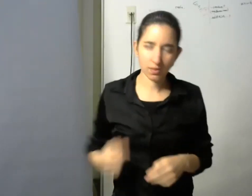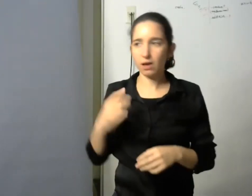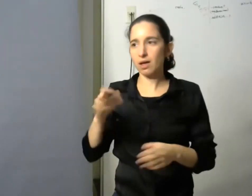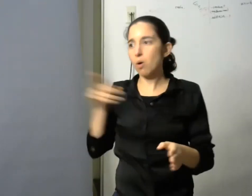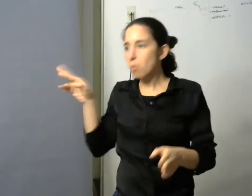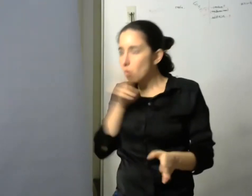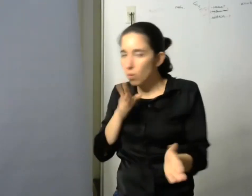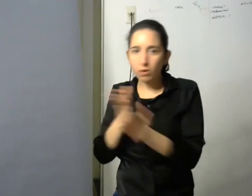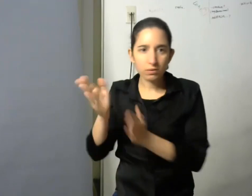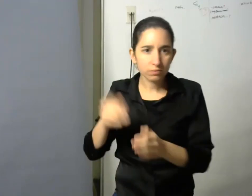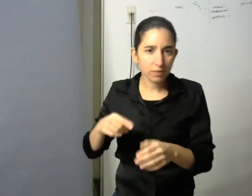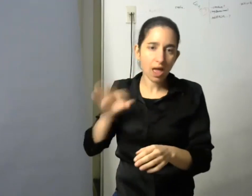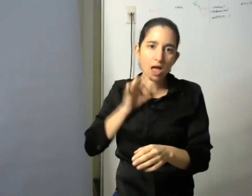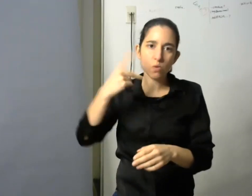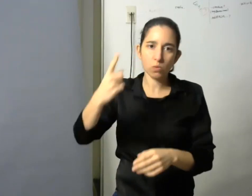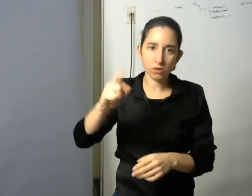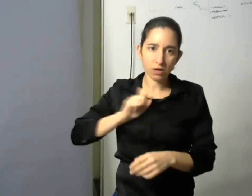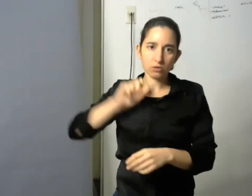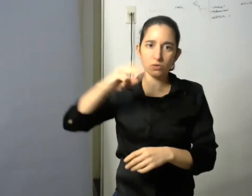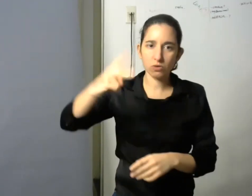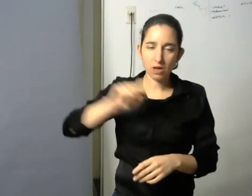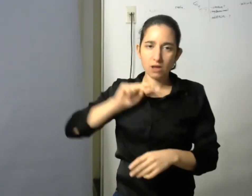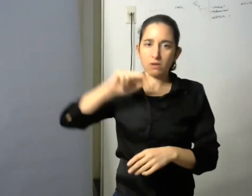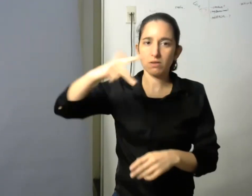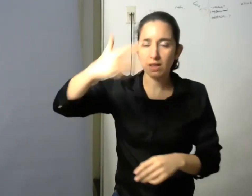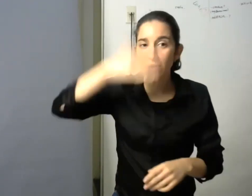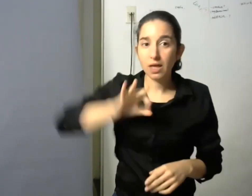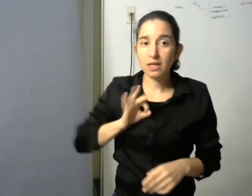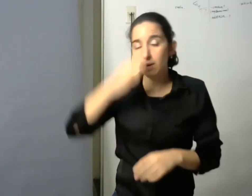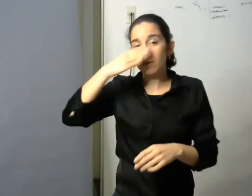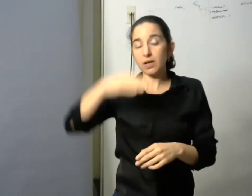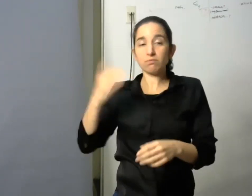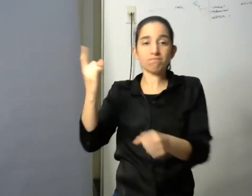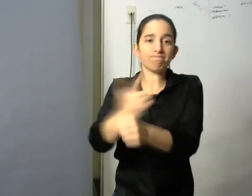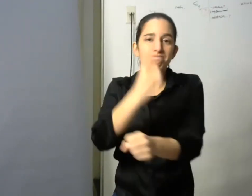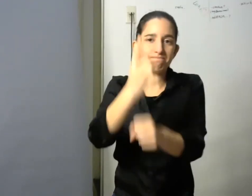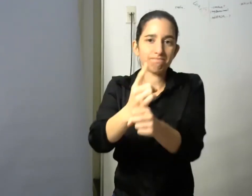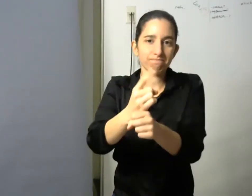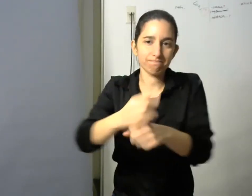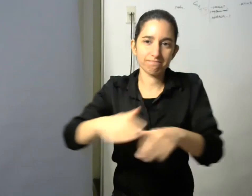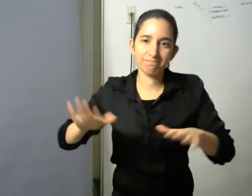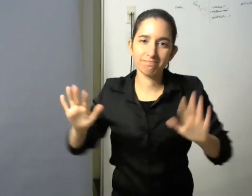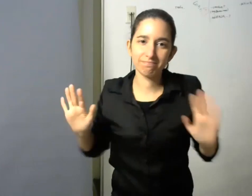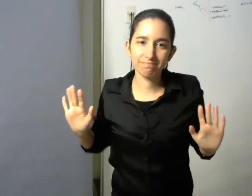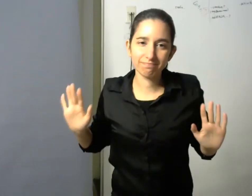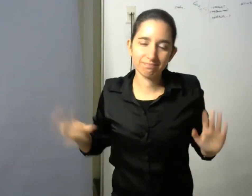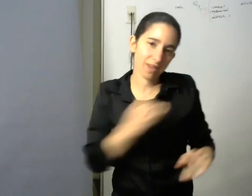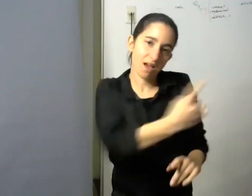y nunca pudo rendir el final lo dejo para que cada uno haga la lectura y la otra